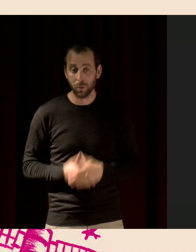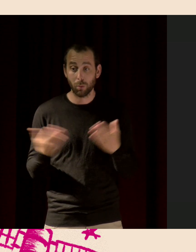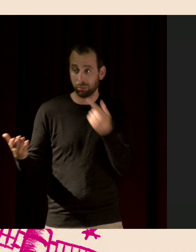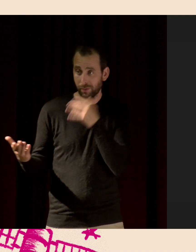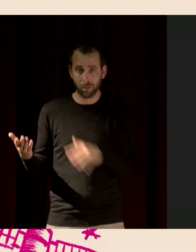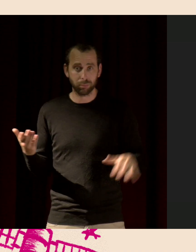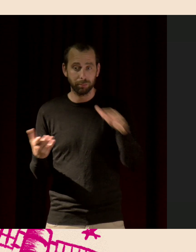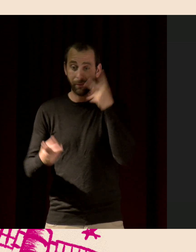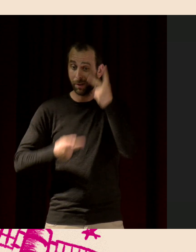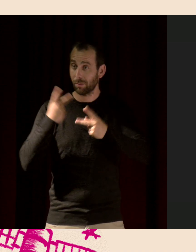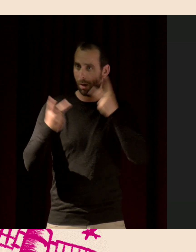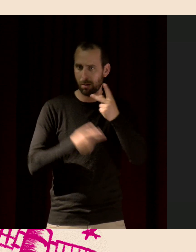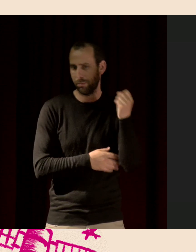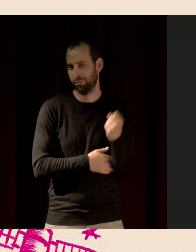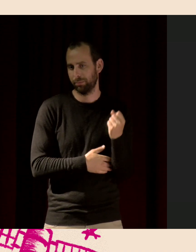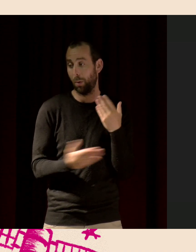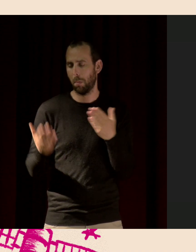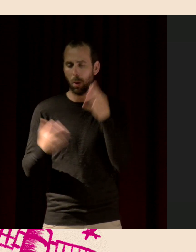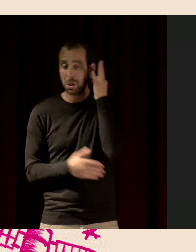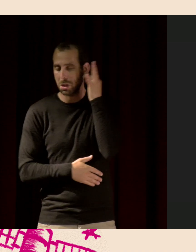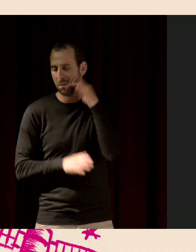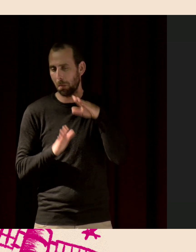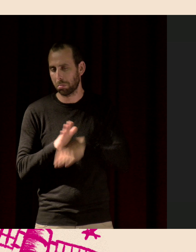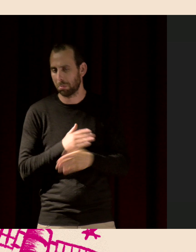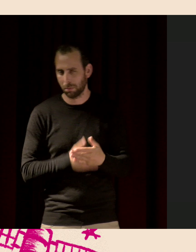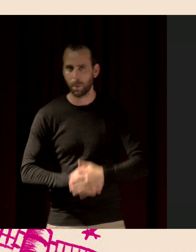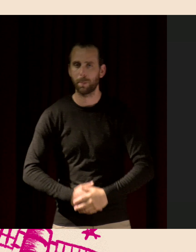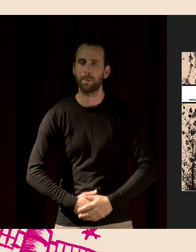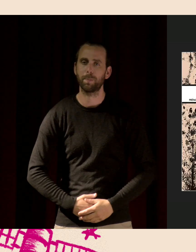qu'auditif, en fait, que des auditeurs.